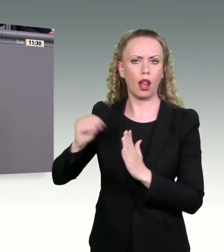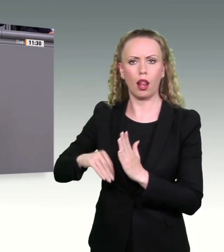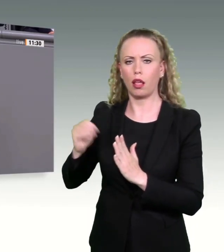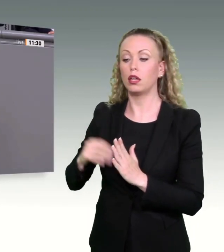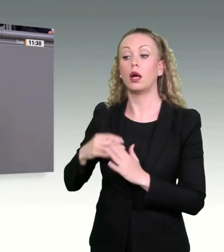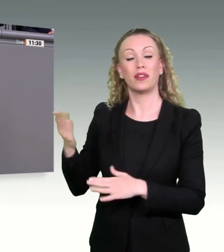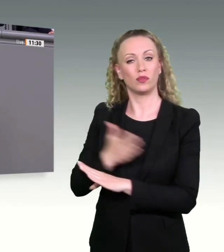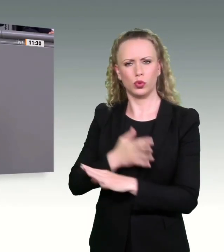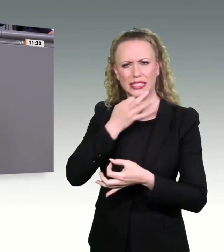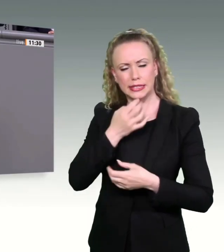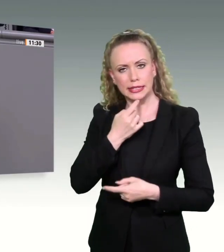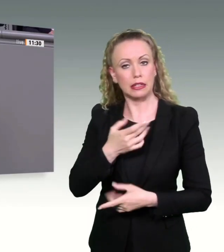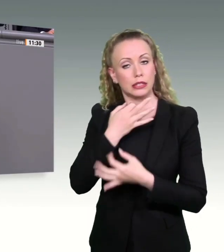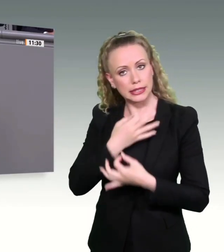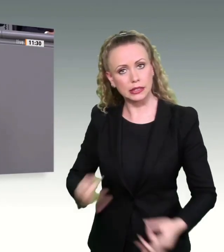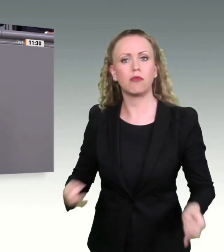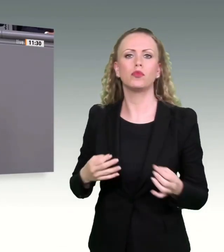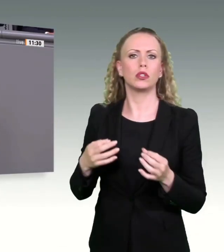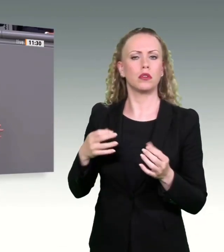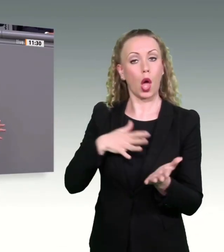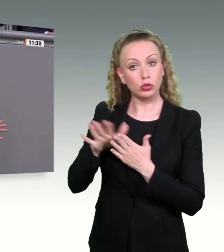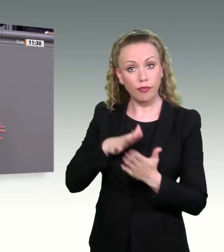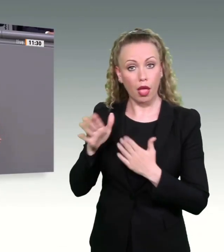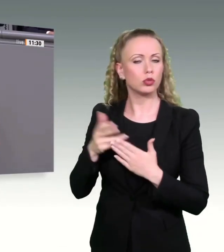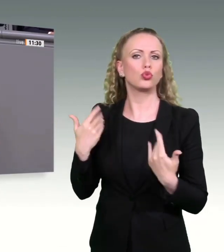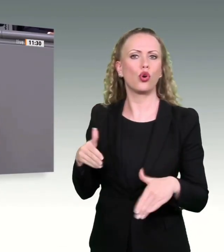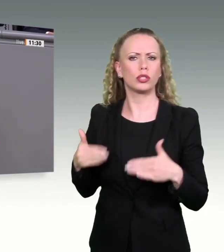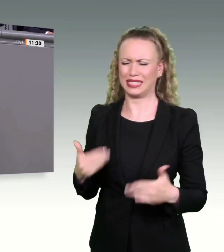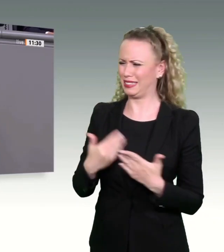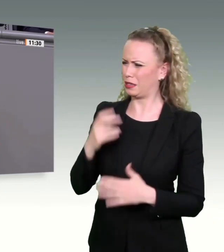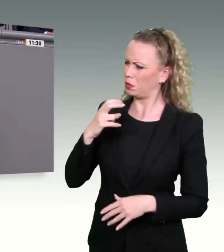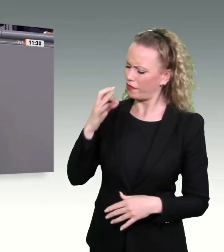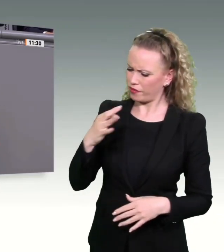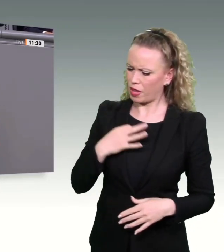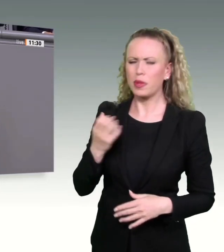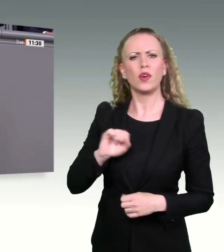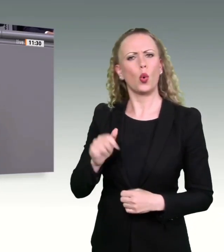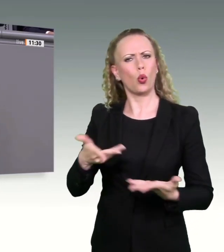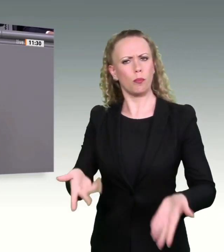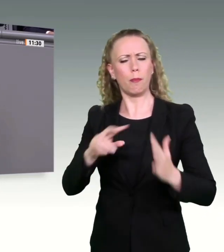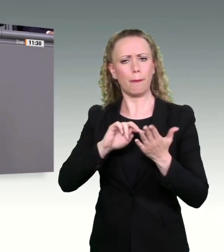Und da kommen wir zu wesentlichen Fragen dieser Debatte. Warum verzögern sich Planungen in Deutschland?